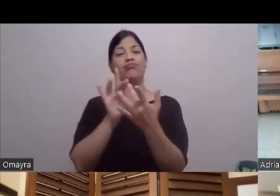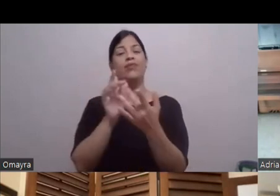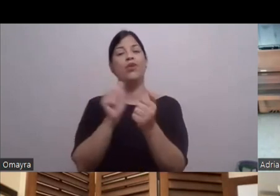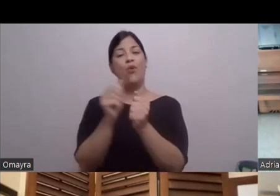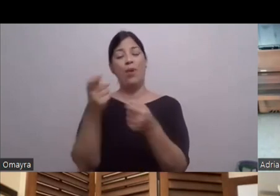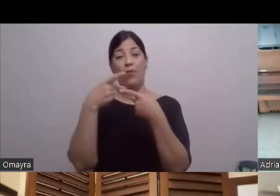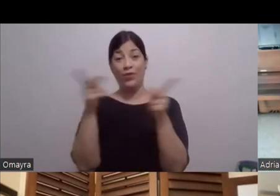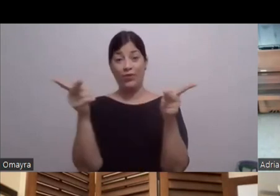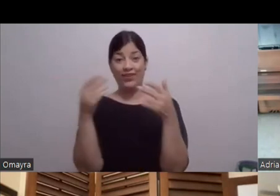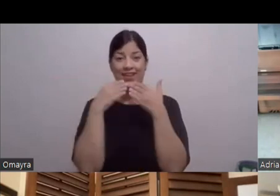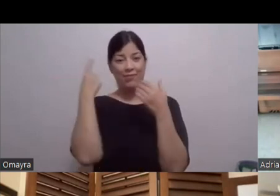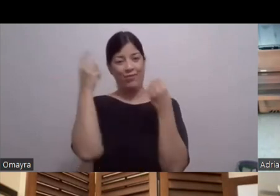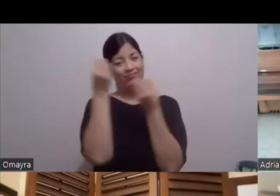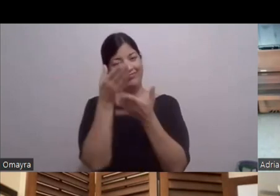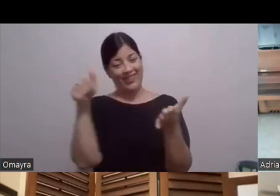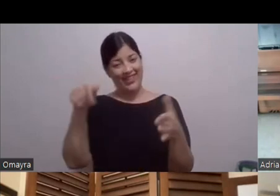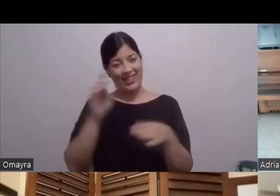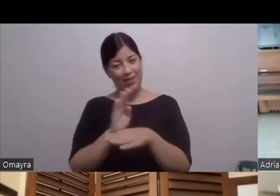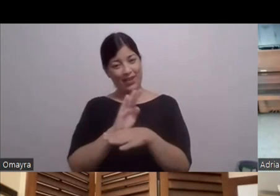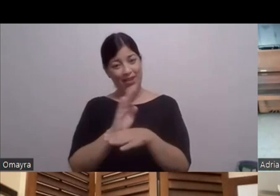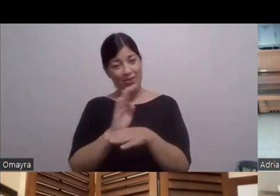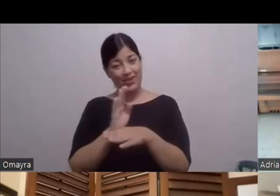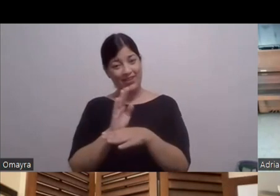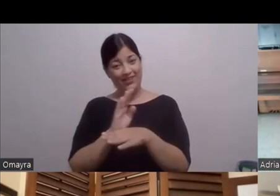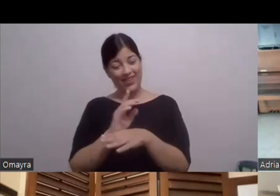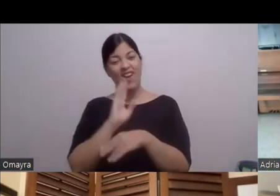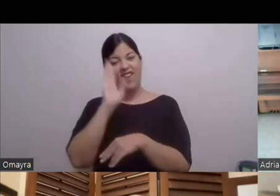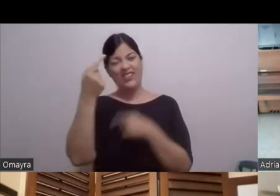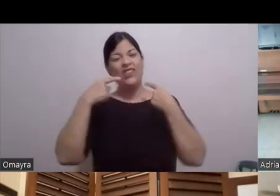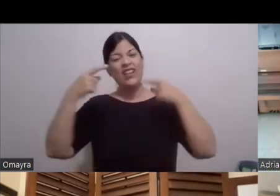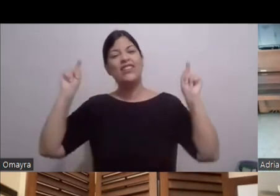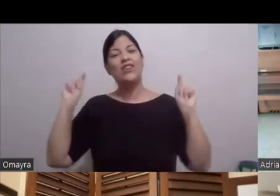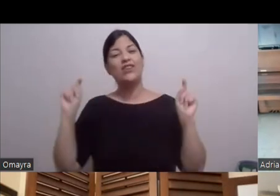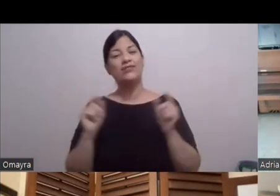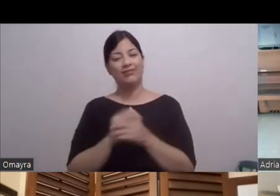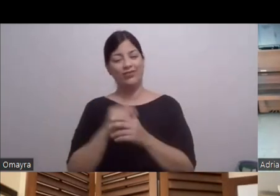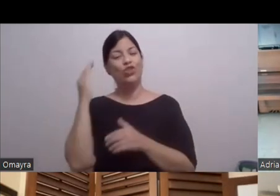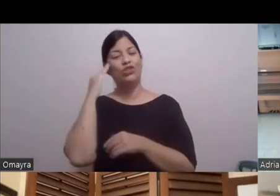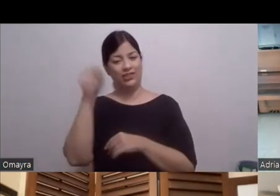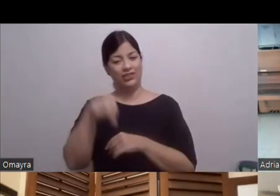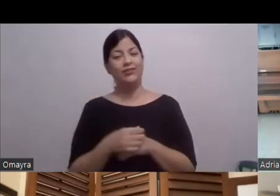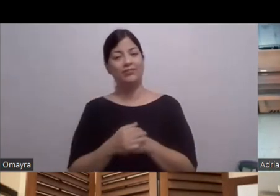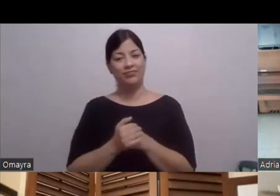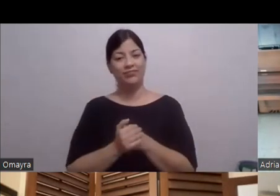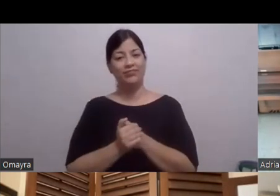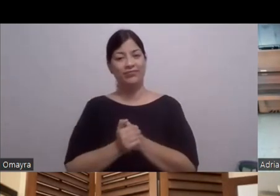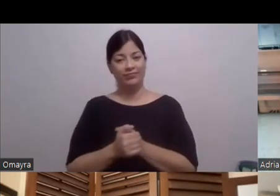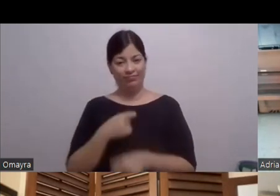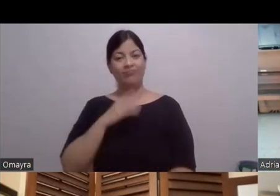mensaje De que esta película Era hace una vez En el Caribe Va a ser un éxito Sé que sí Así que así va a ser Y bueno Usted sigue para